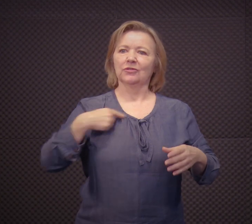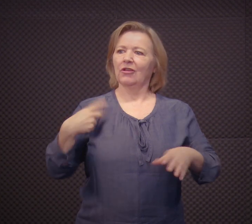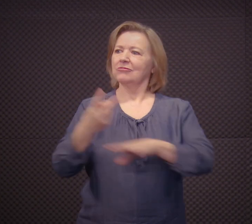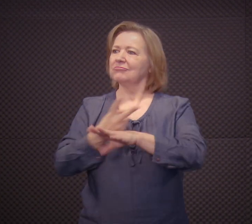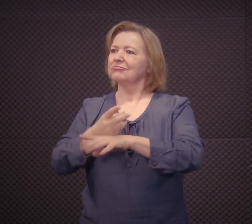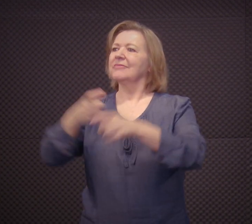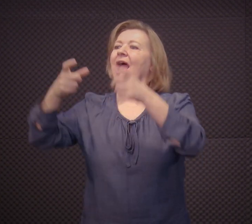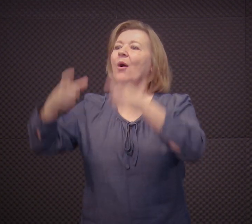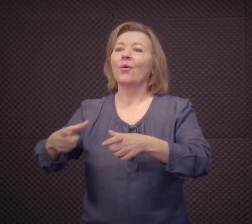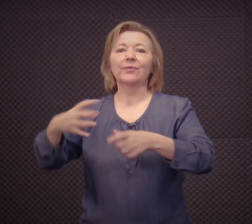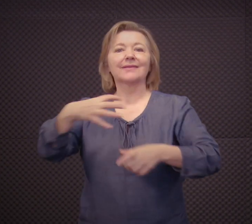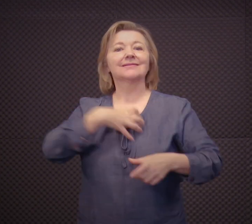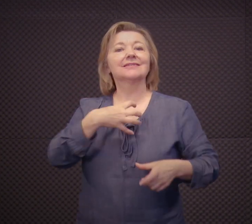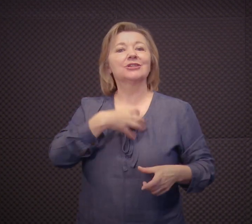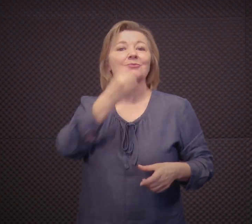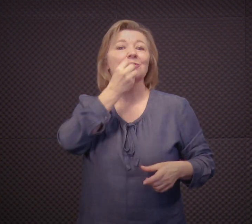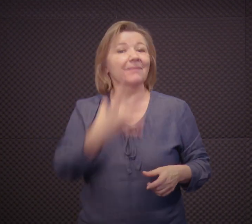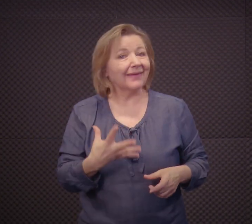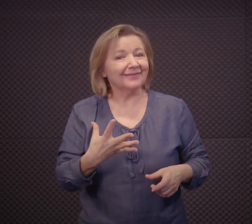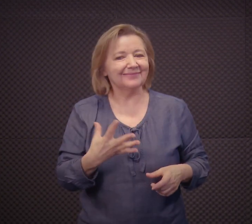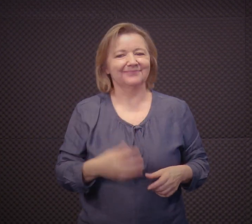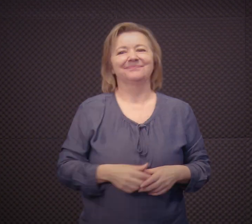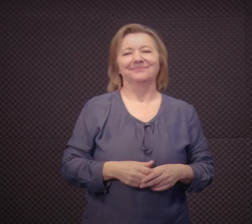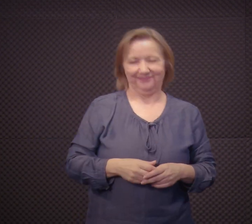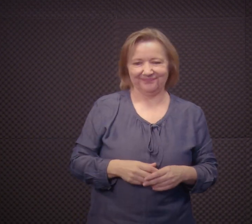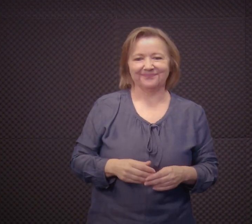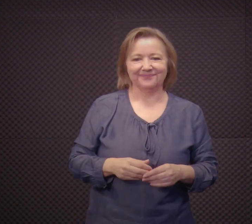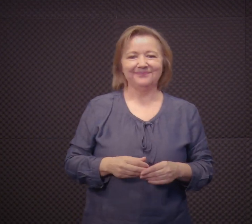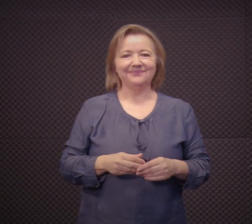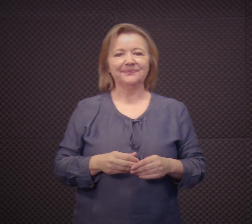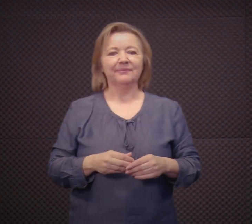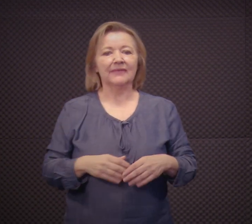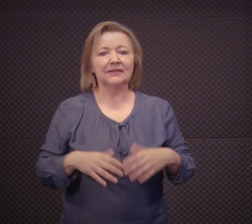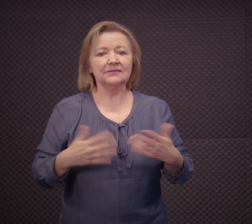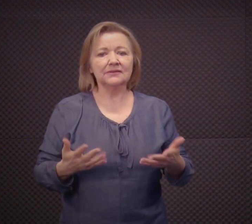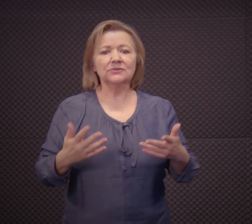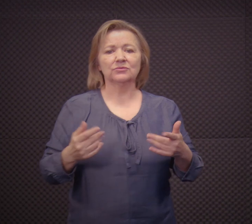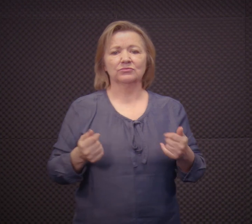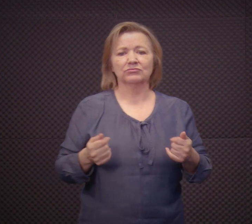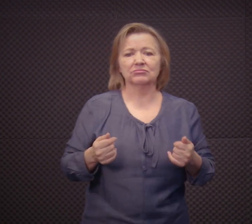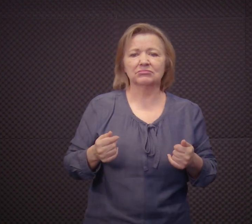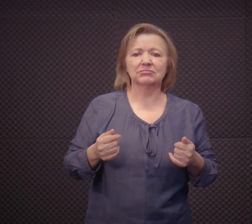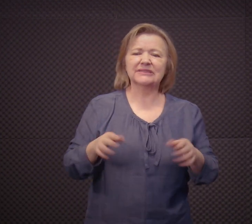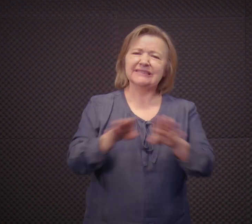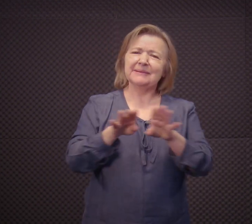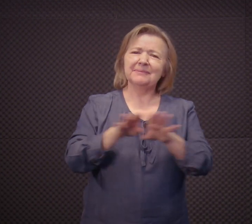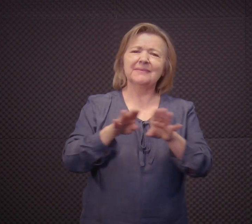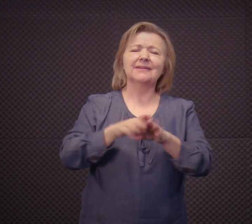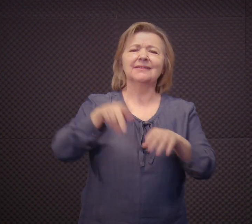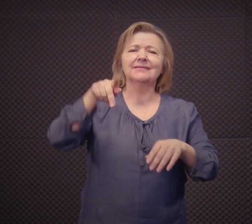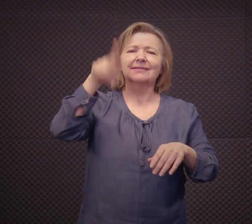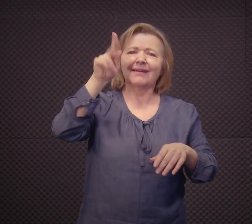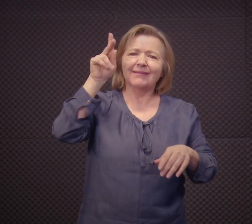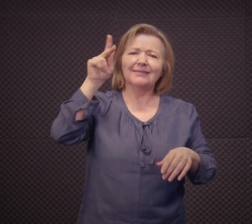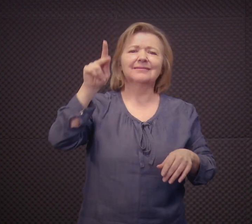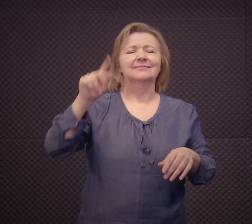com relação ao surdo. Então, existe essa questão cultural também, né?